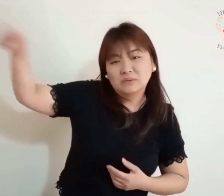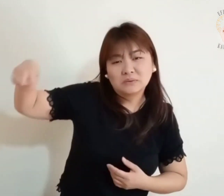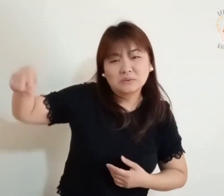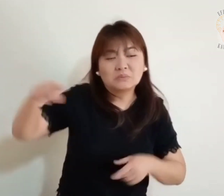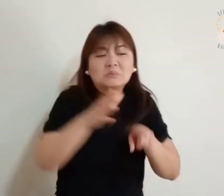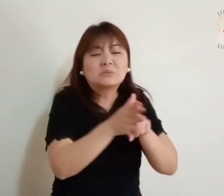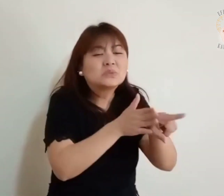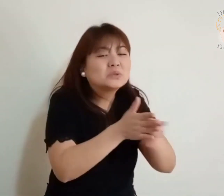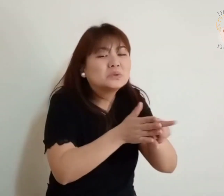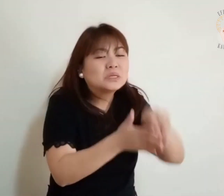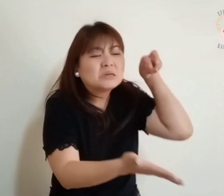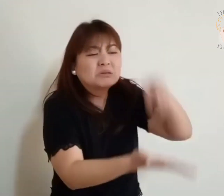nome